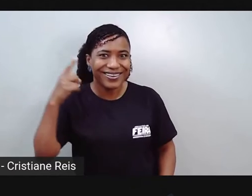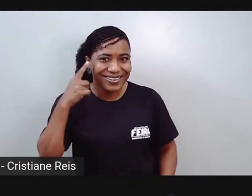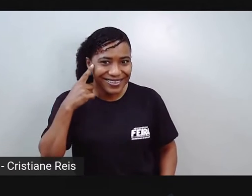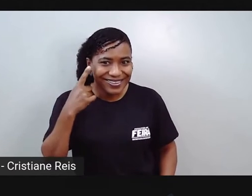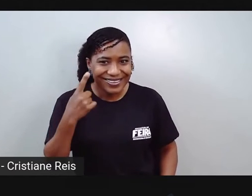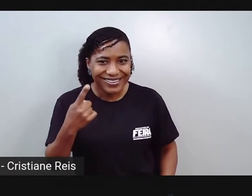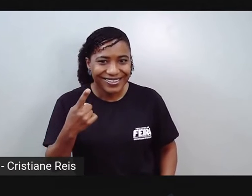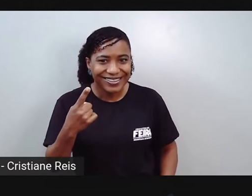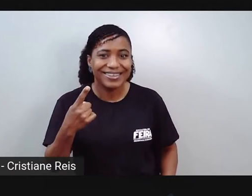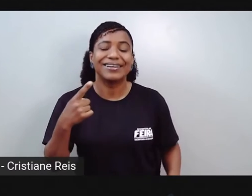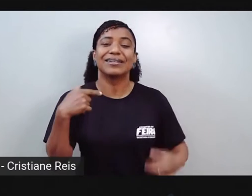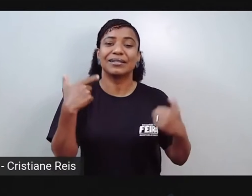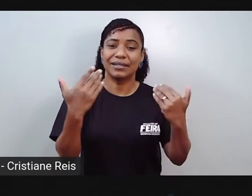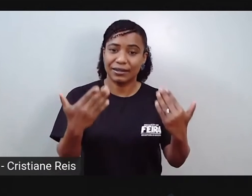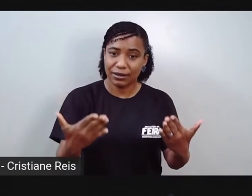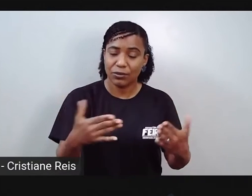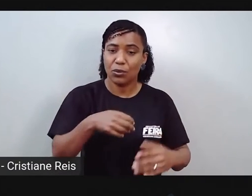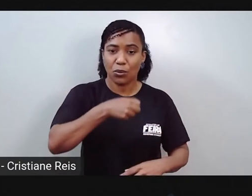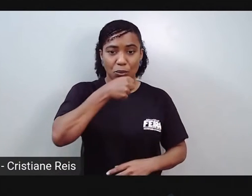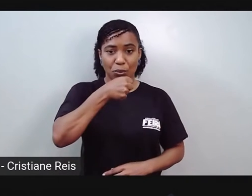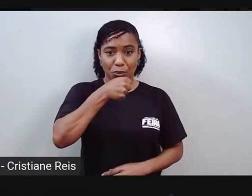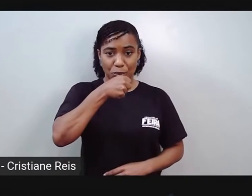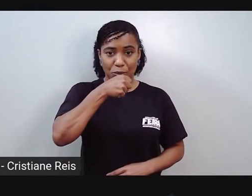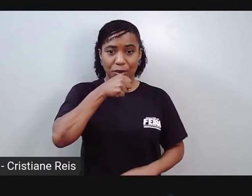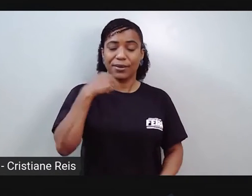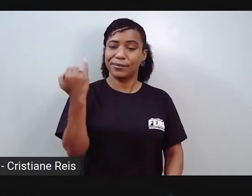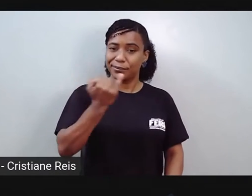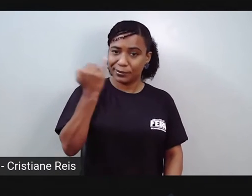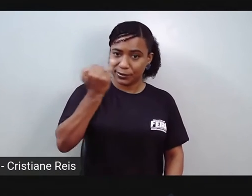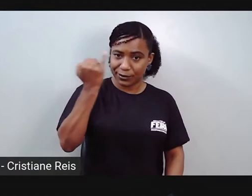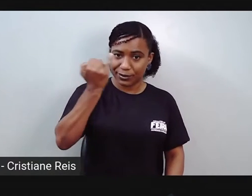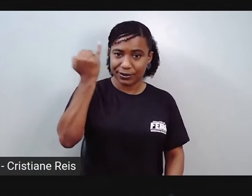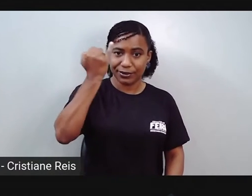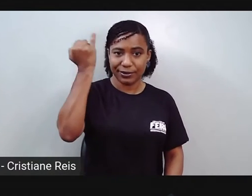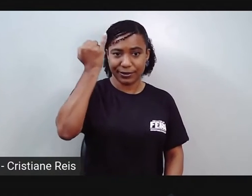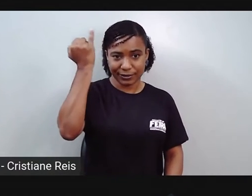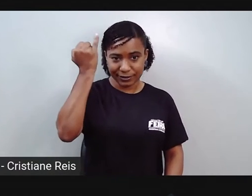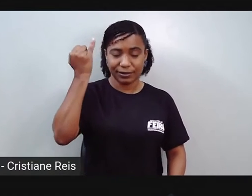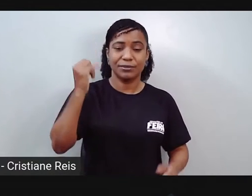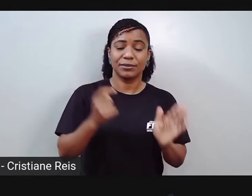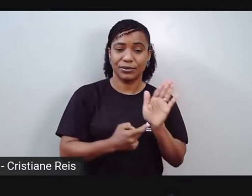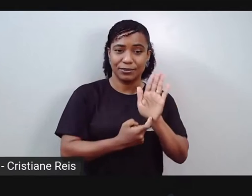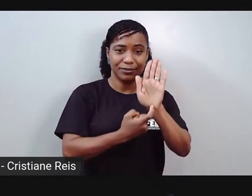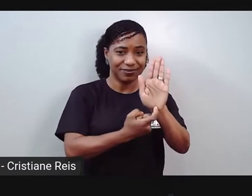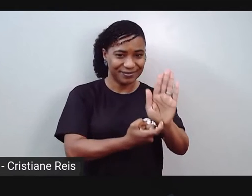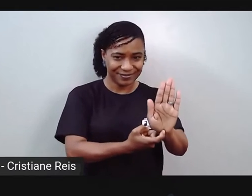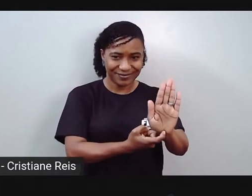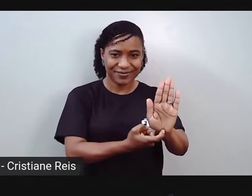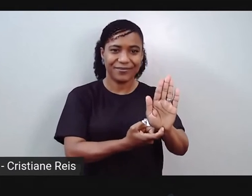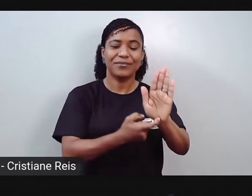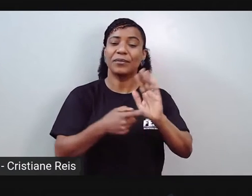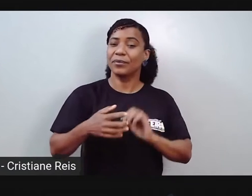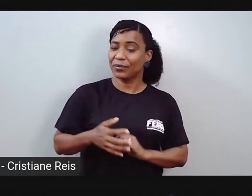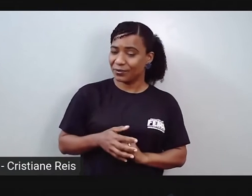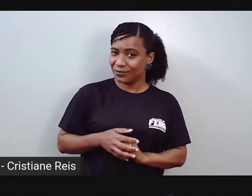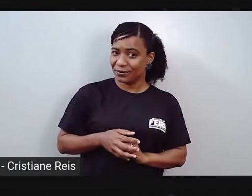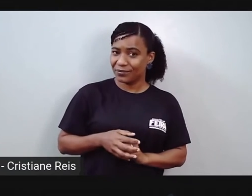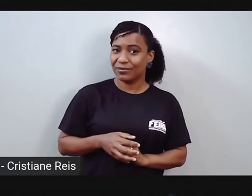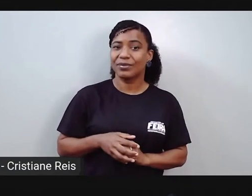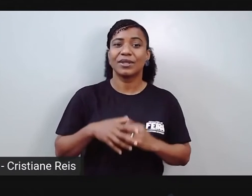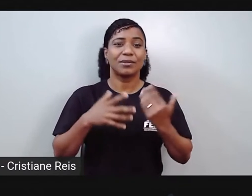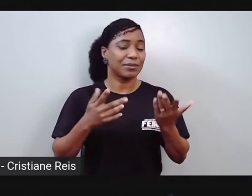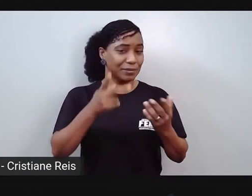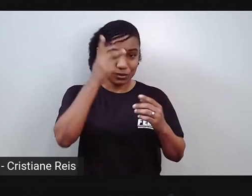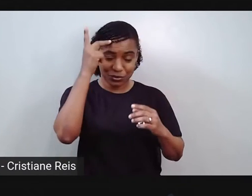o microfone é muito importante para um apresentador, para um cantor, em um show,